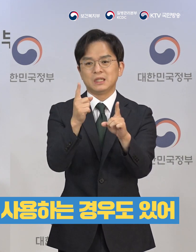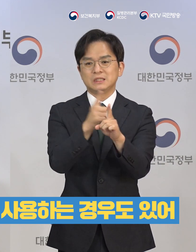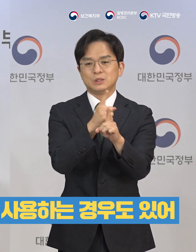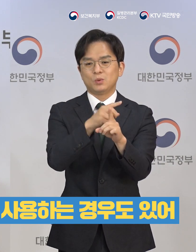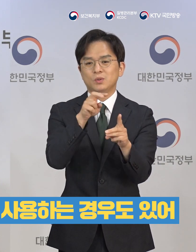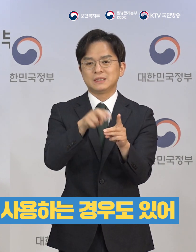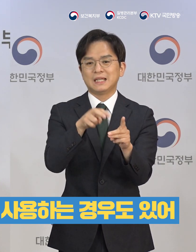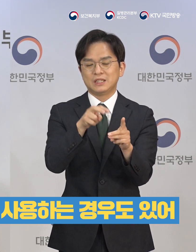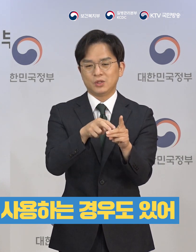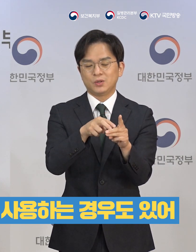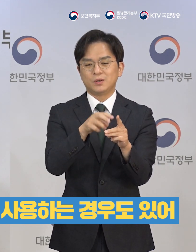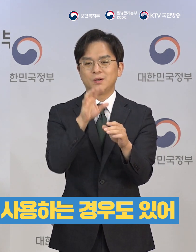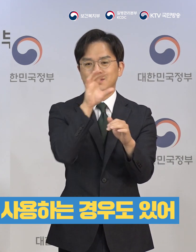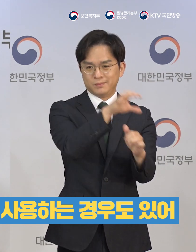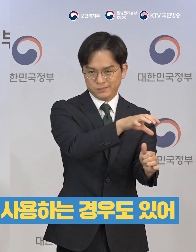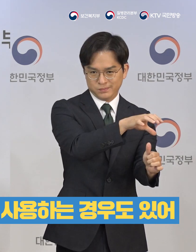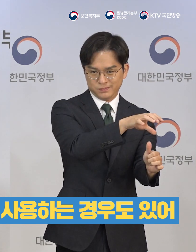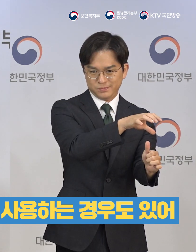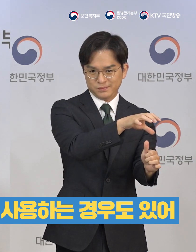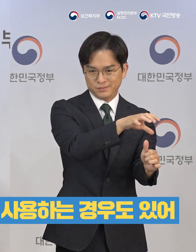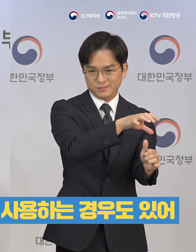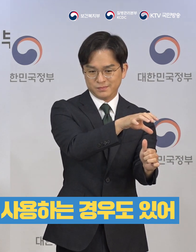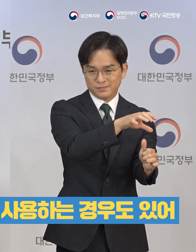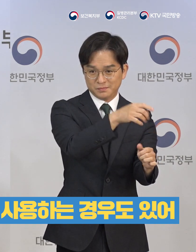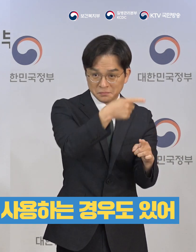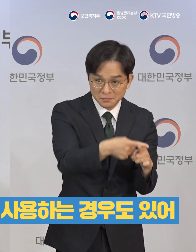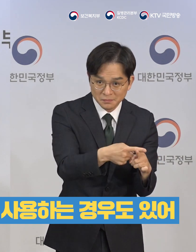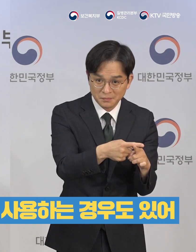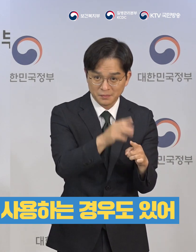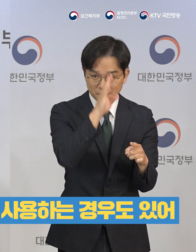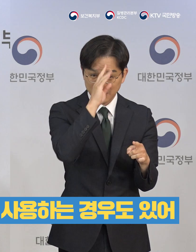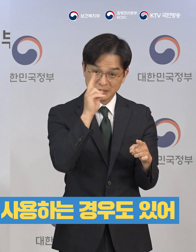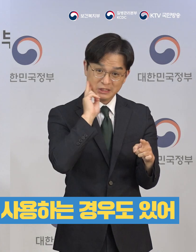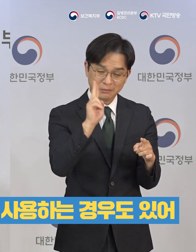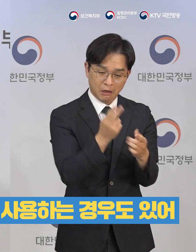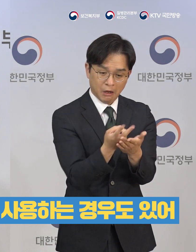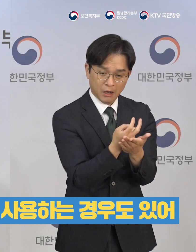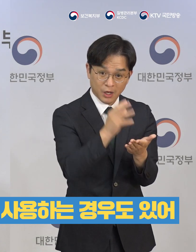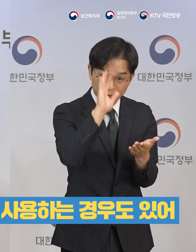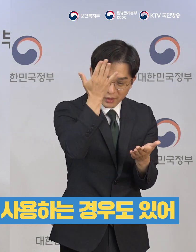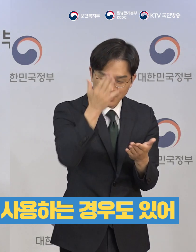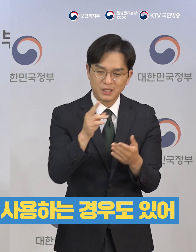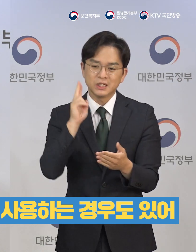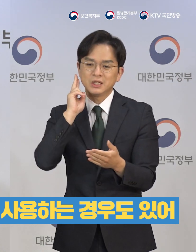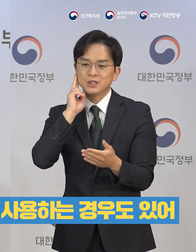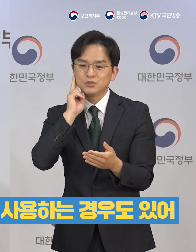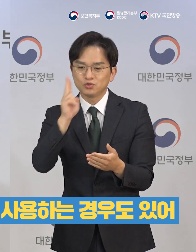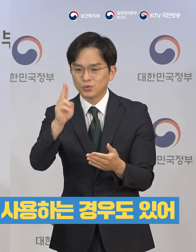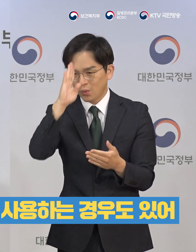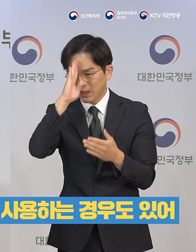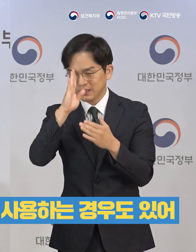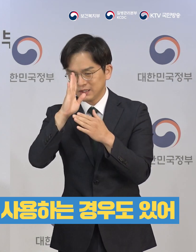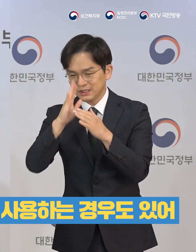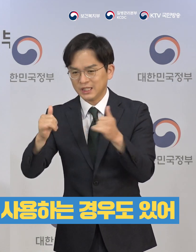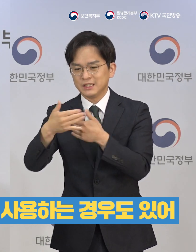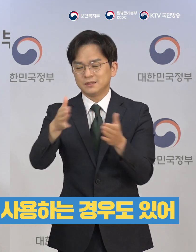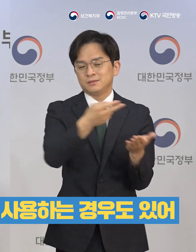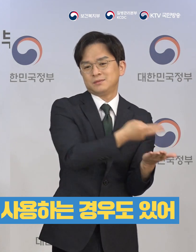중환자들이 써야 하는 그런 중환자실을 사용하는 경우도 지금까지 있었습니다. 그래서